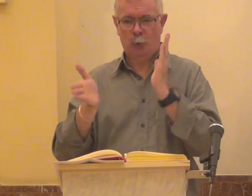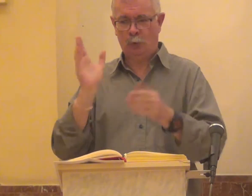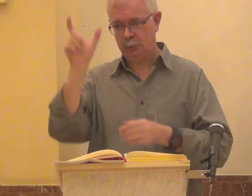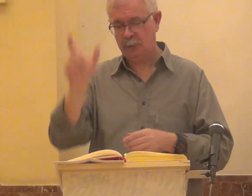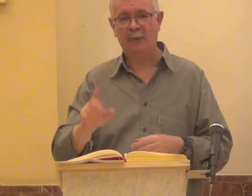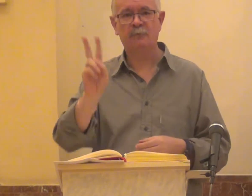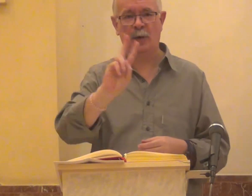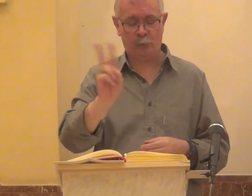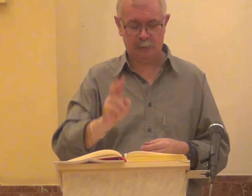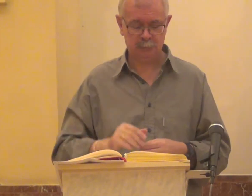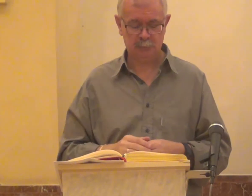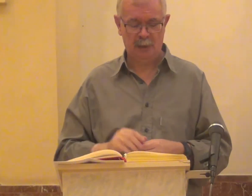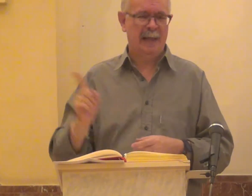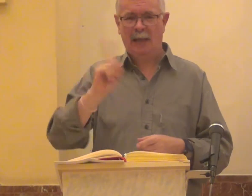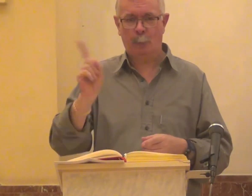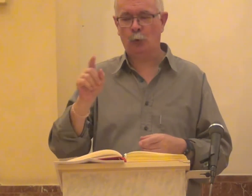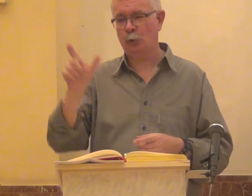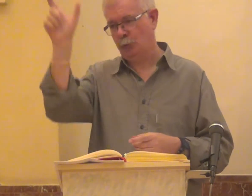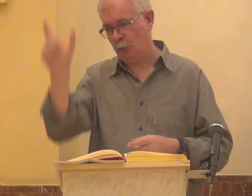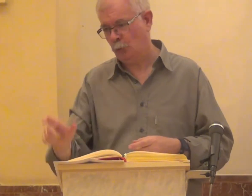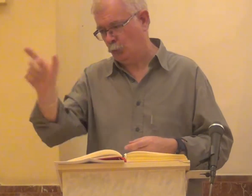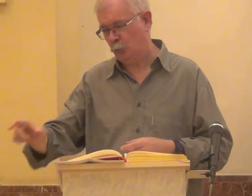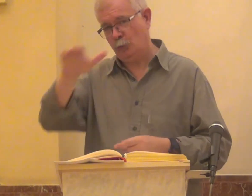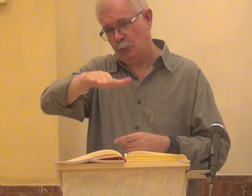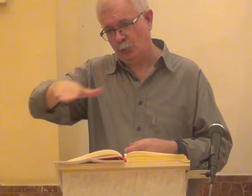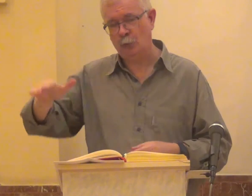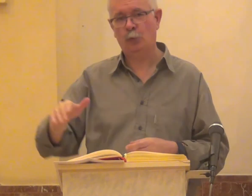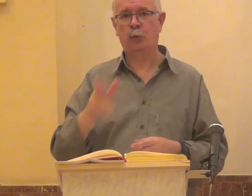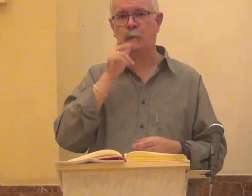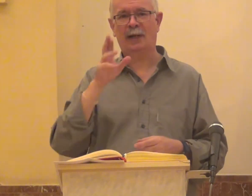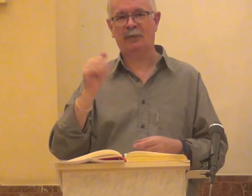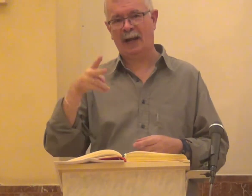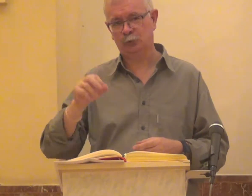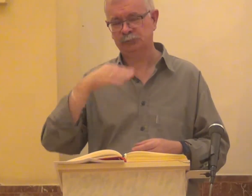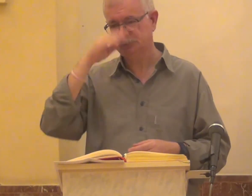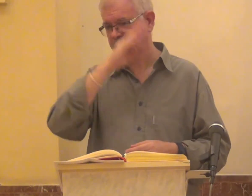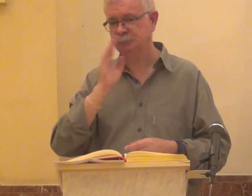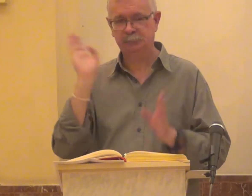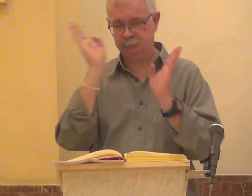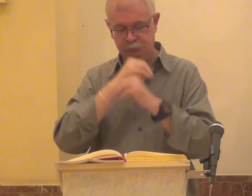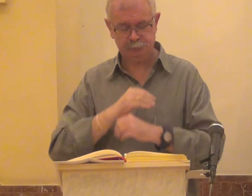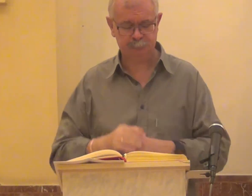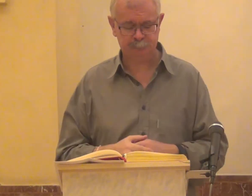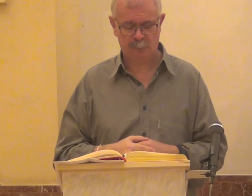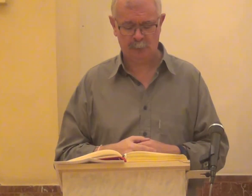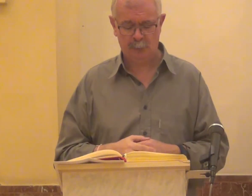No explotarás a viudas ni a huérfanos porque